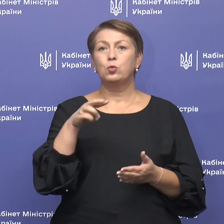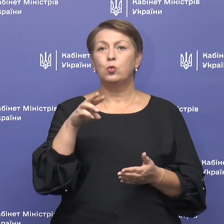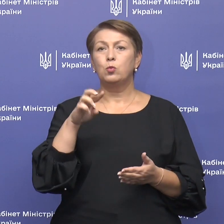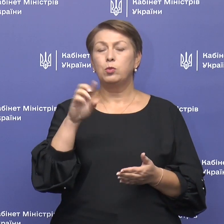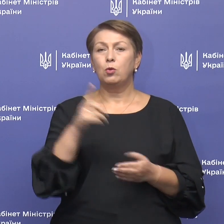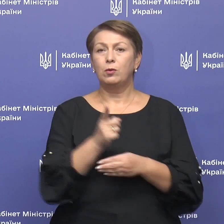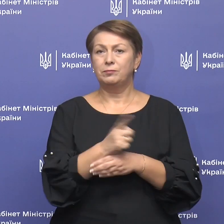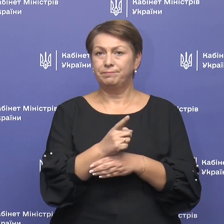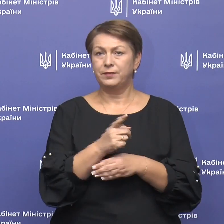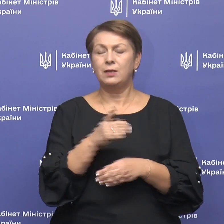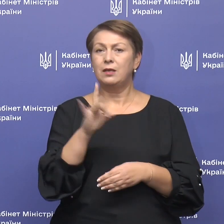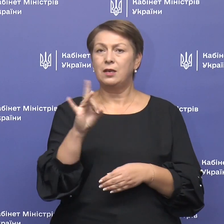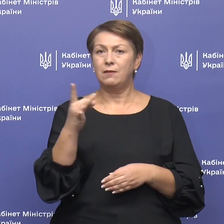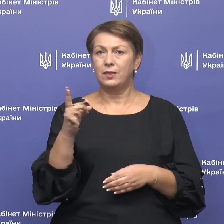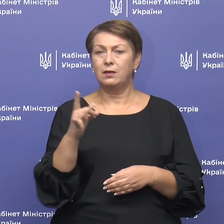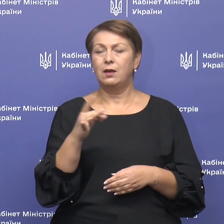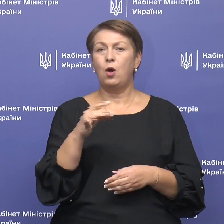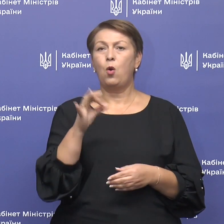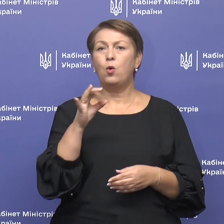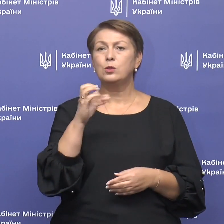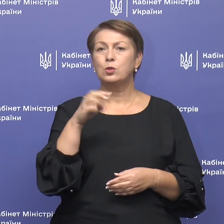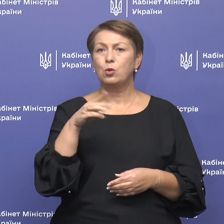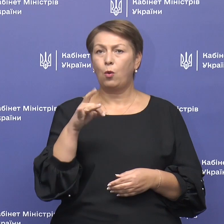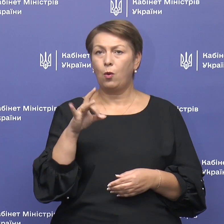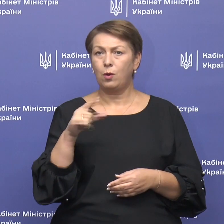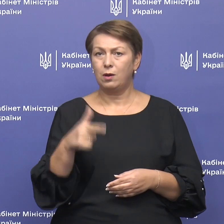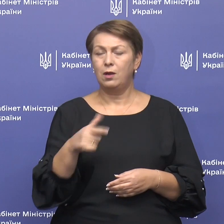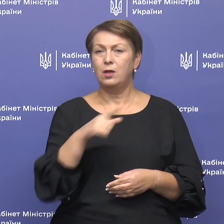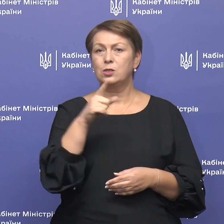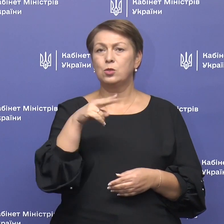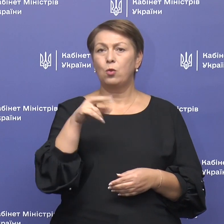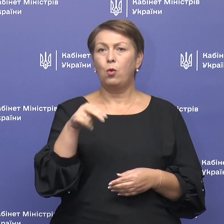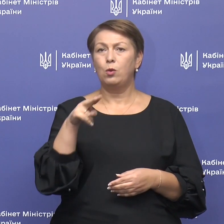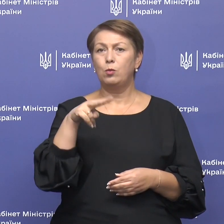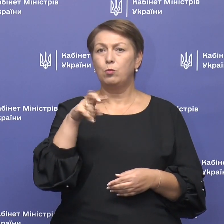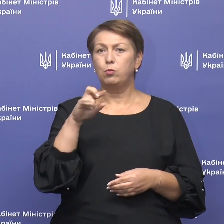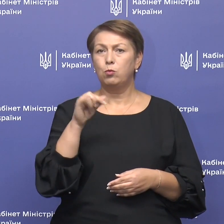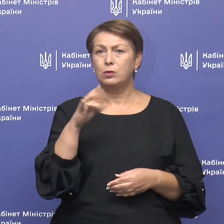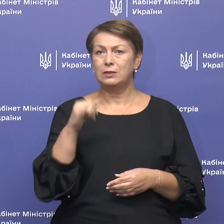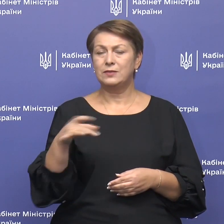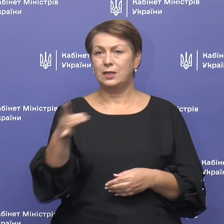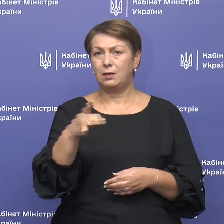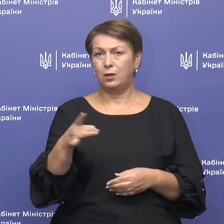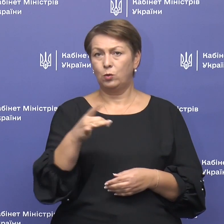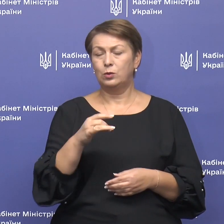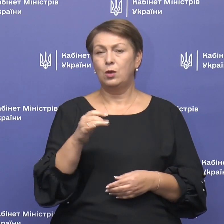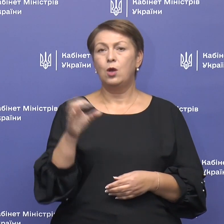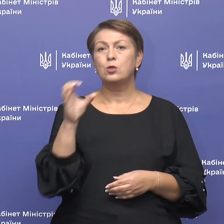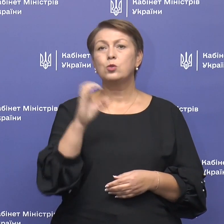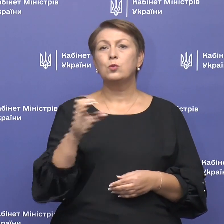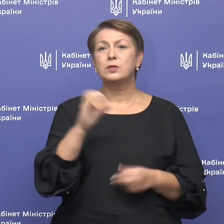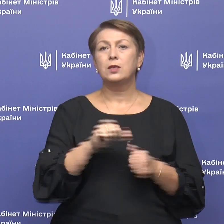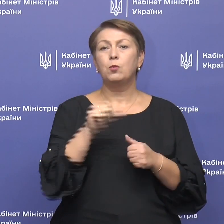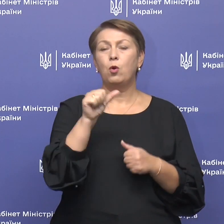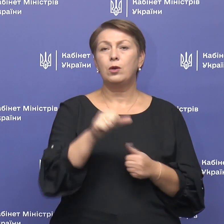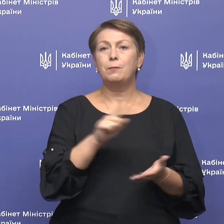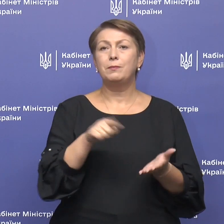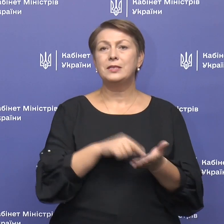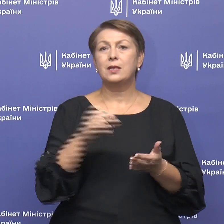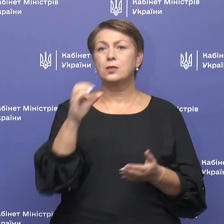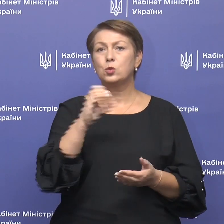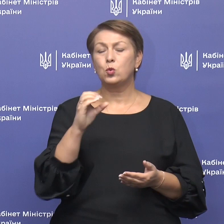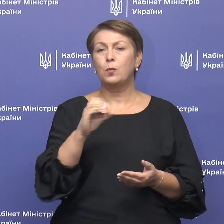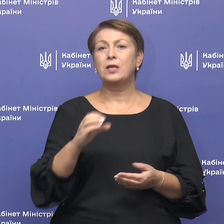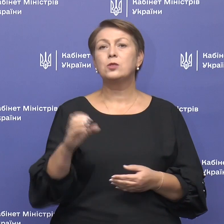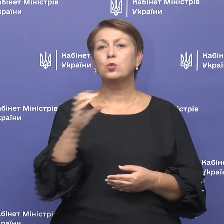місто Вараш, місто Острог, Здолбунівський і Костопільський район. У Сумській, окрім міста Суми, також